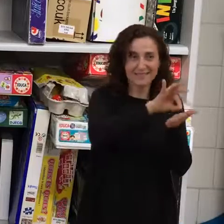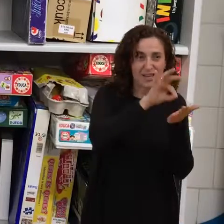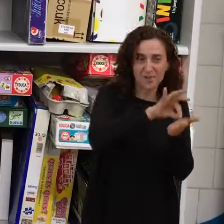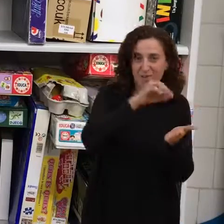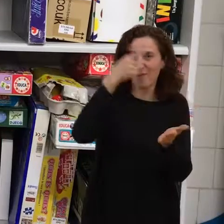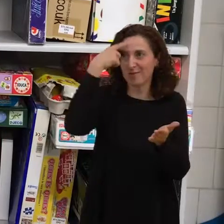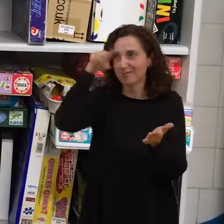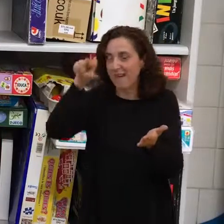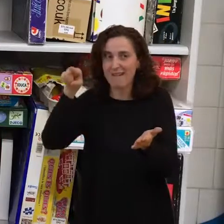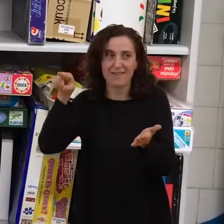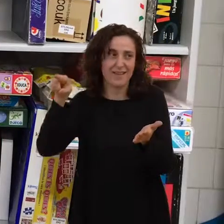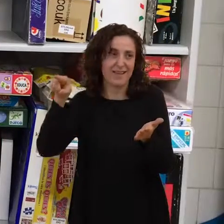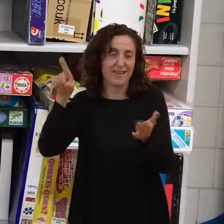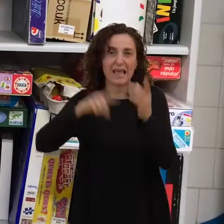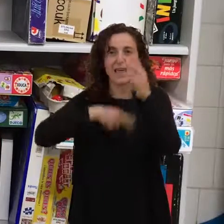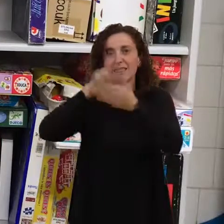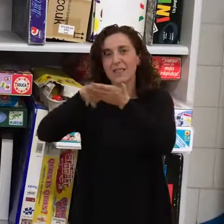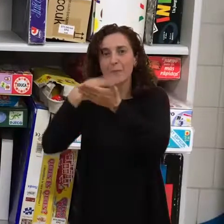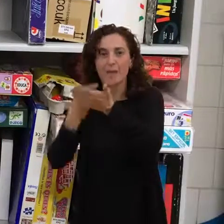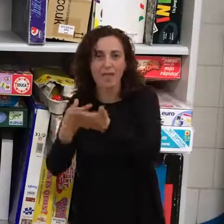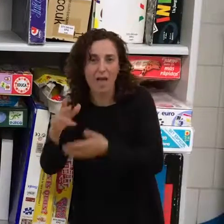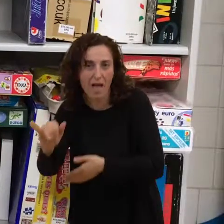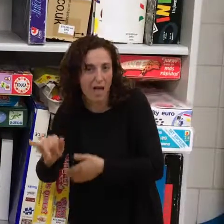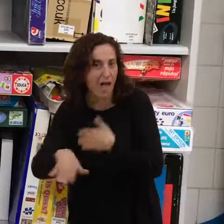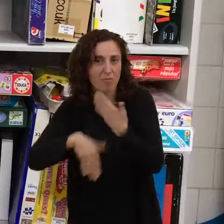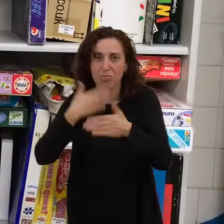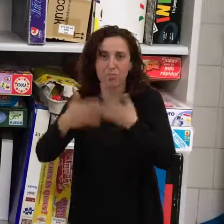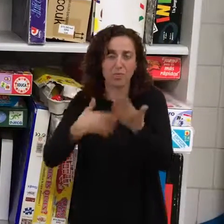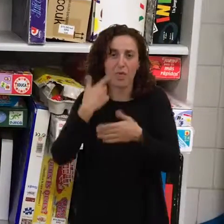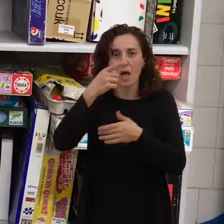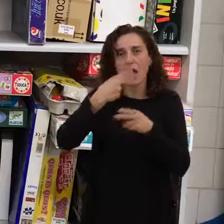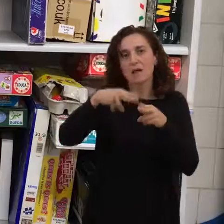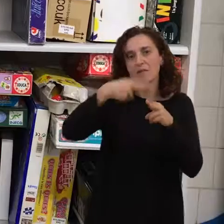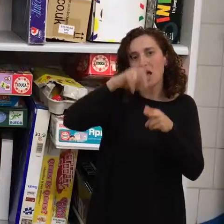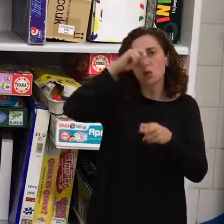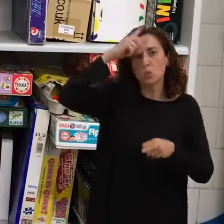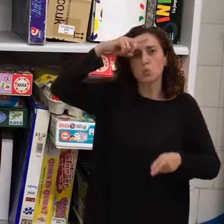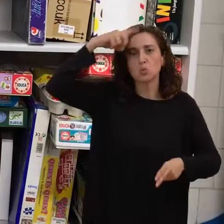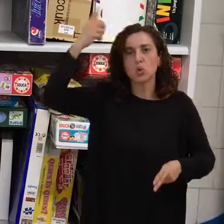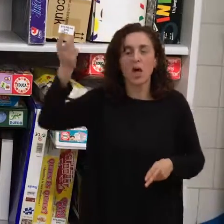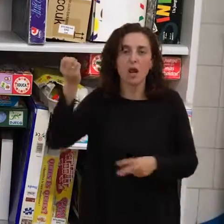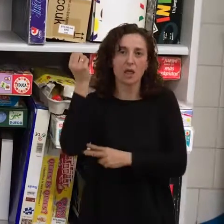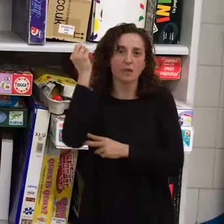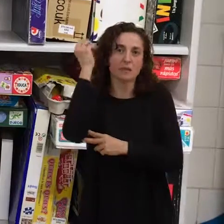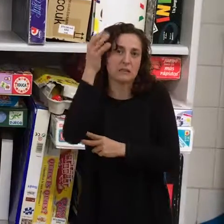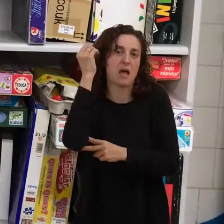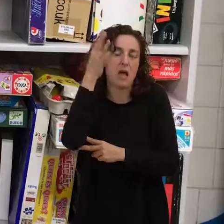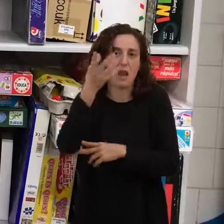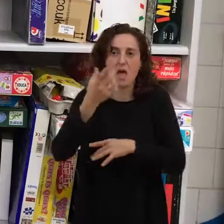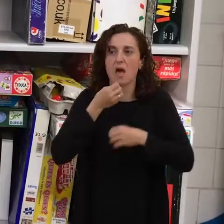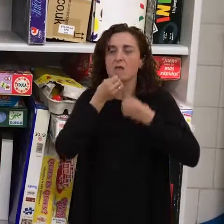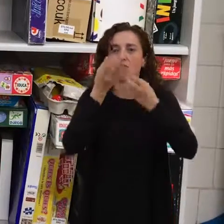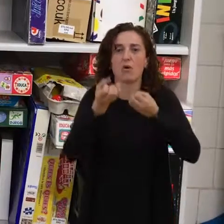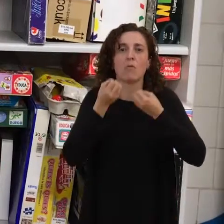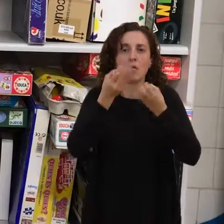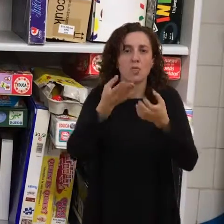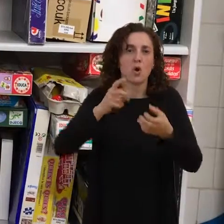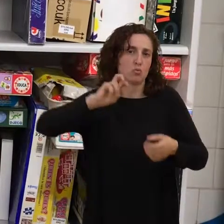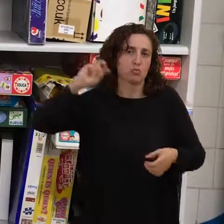ofrece, que vamos a interpretar, pues actividades culturales, charlas informativas, todo eso, pero